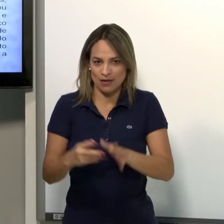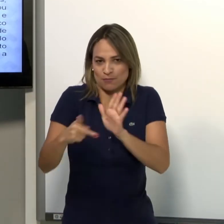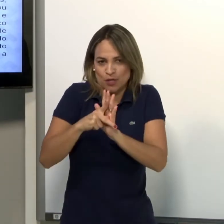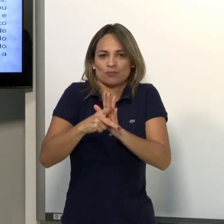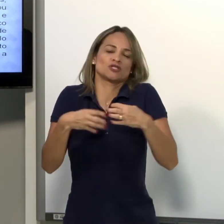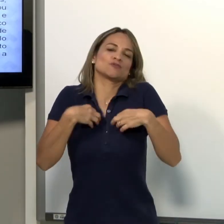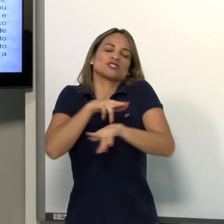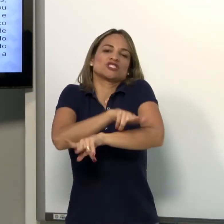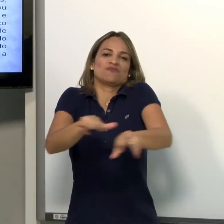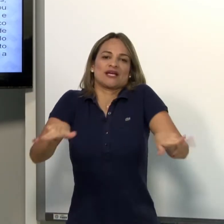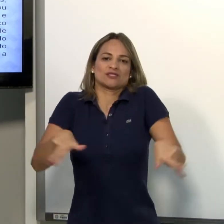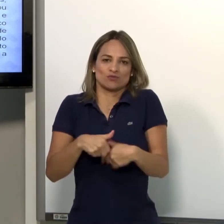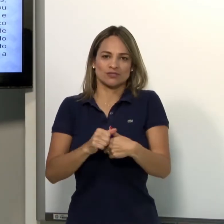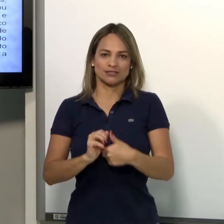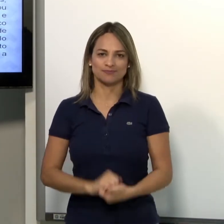Então, tem vários sinais.